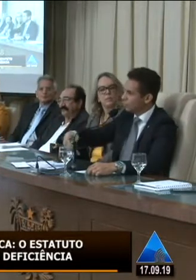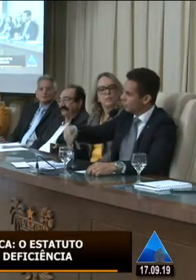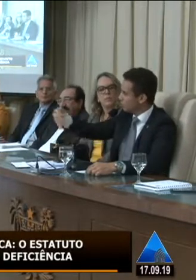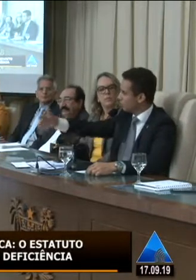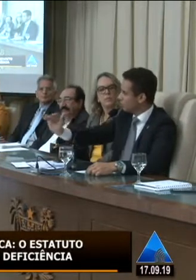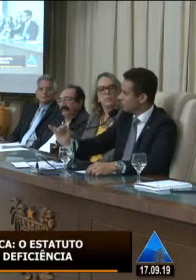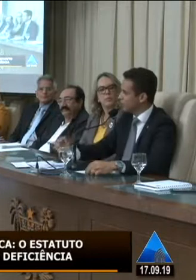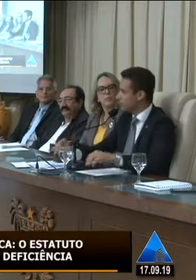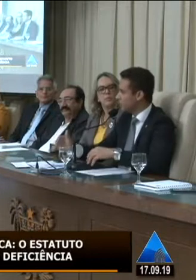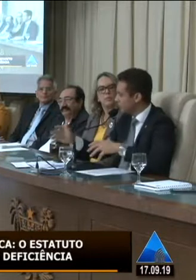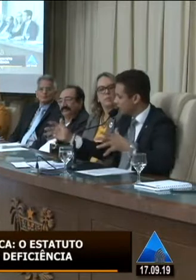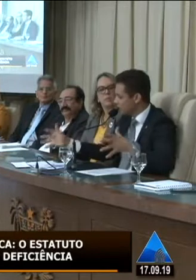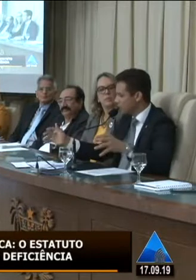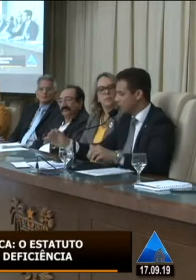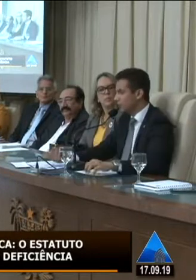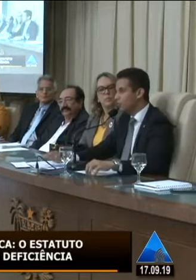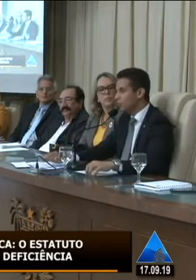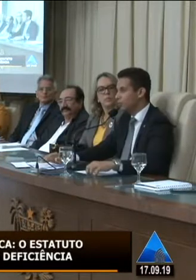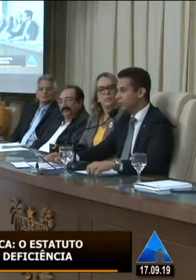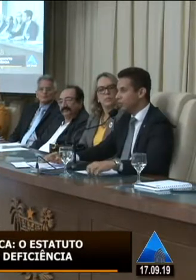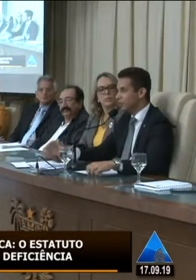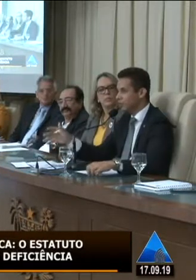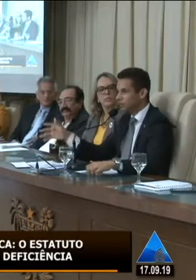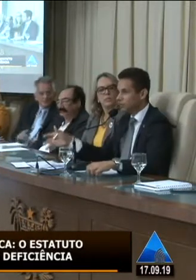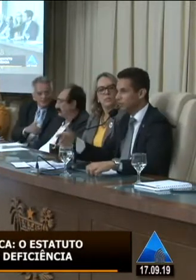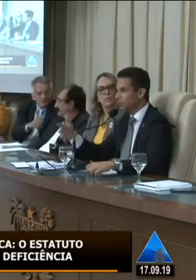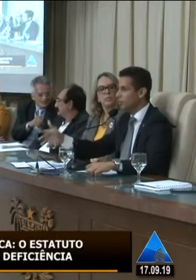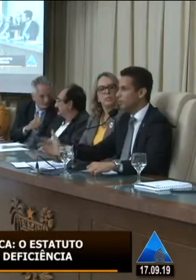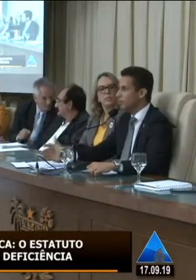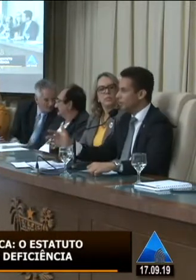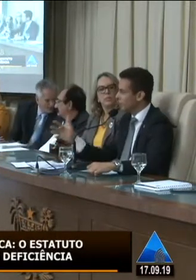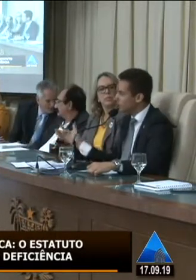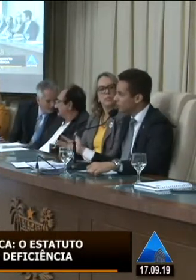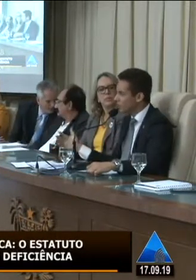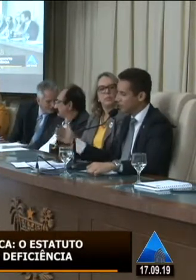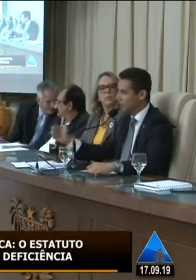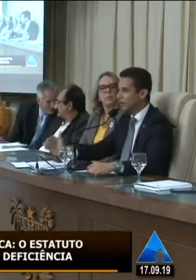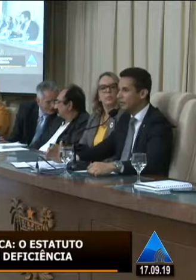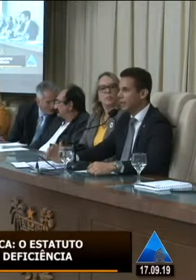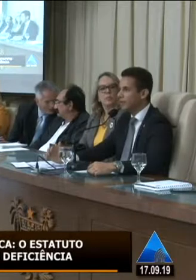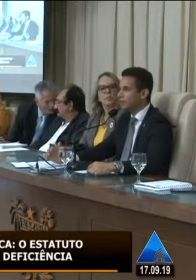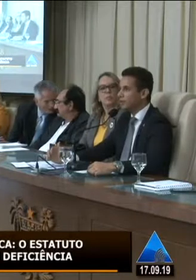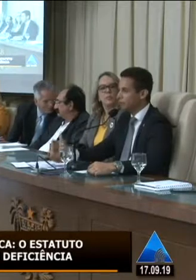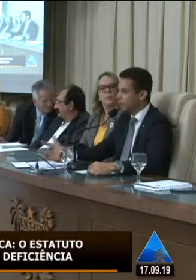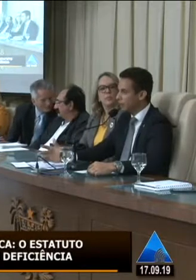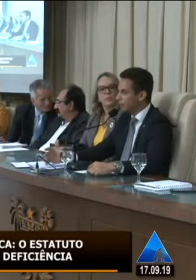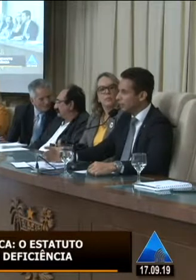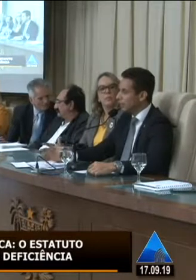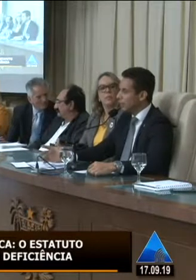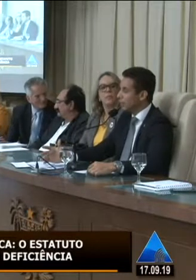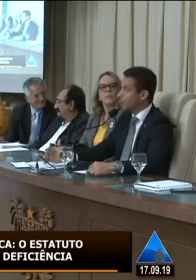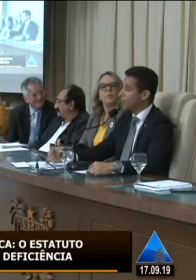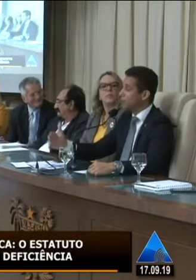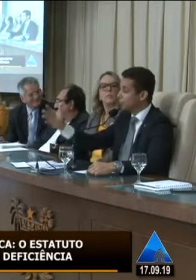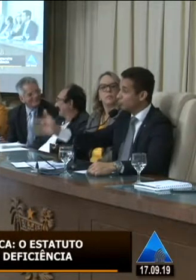nosso gabinete de outros gabinetes agradecer aqui ao governo do estado que disponibilizou através da secretária e veio até aqui